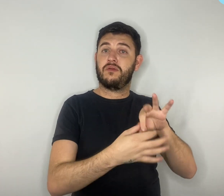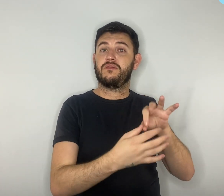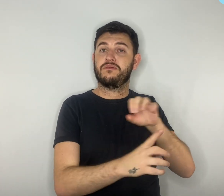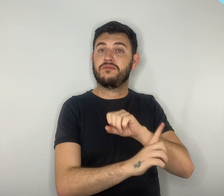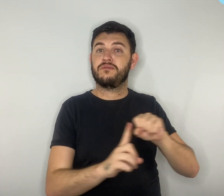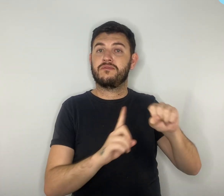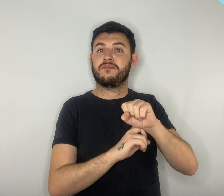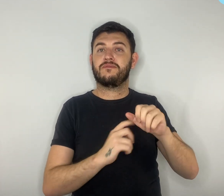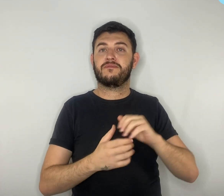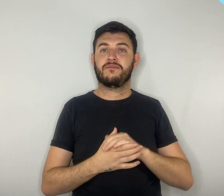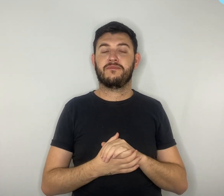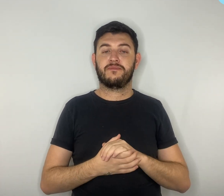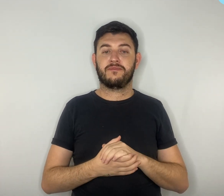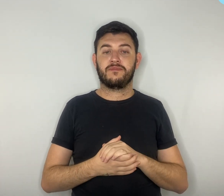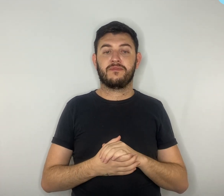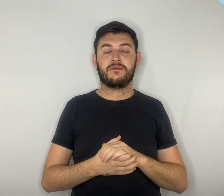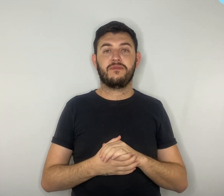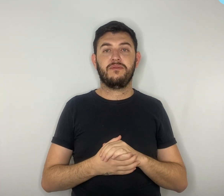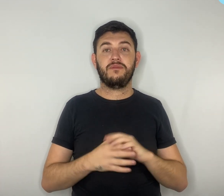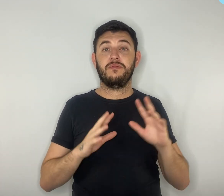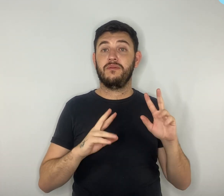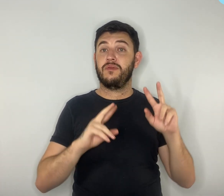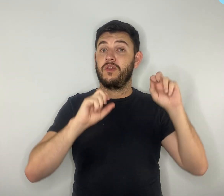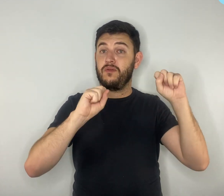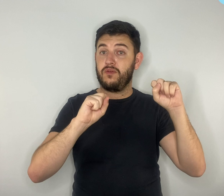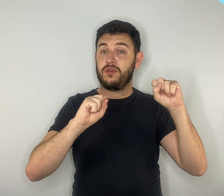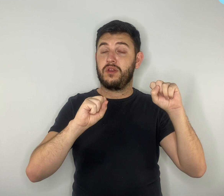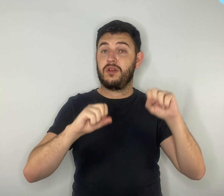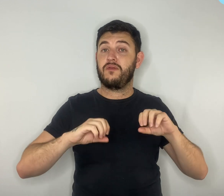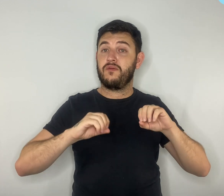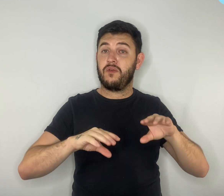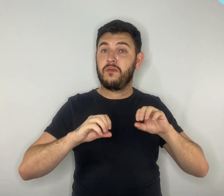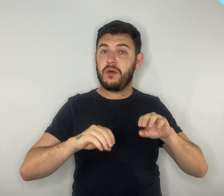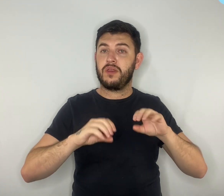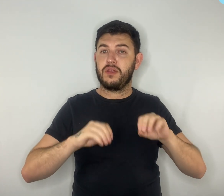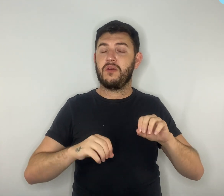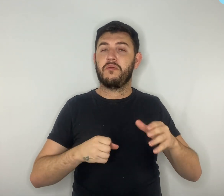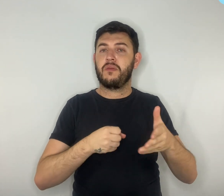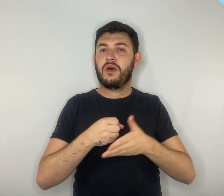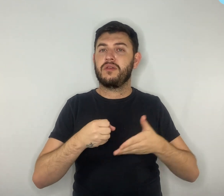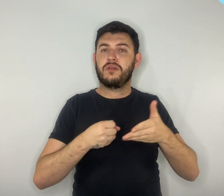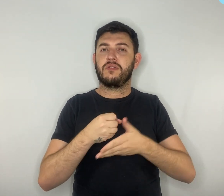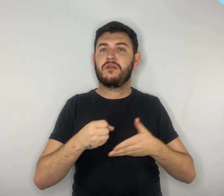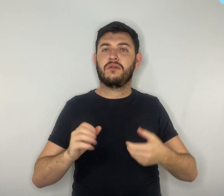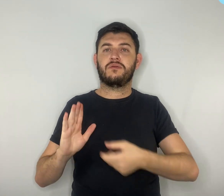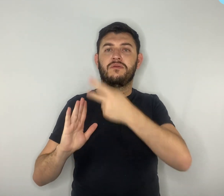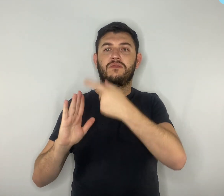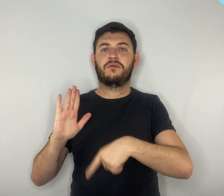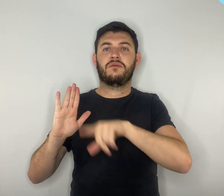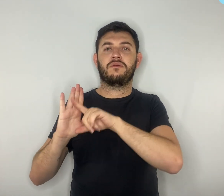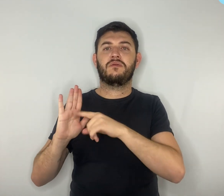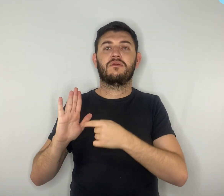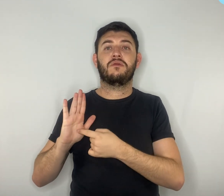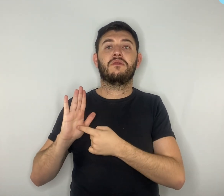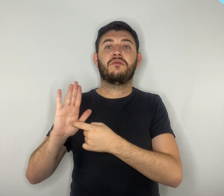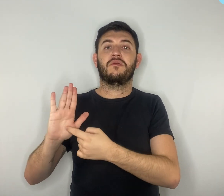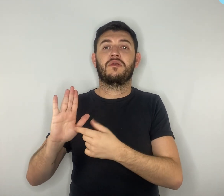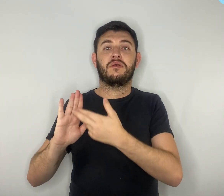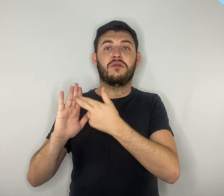Além de fortalecer a formação geral básica, o projeto apresenta novas regras para os